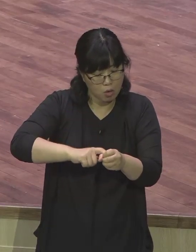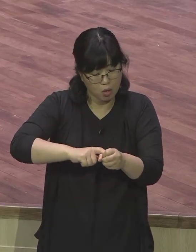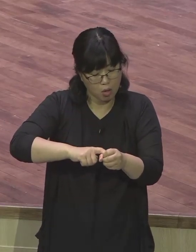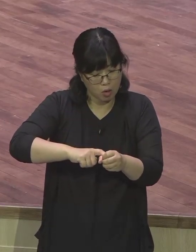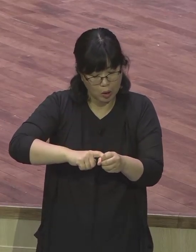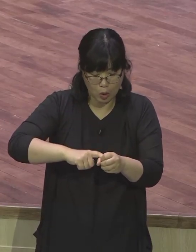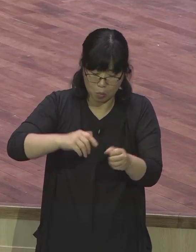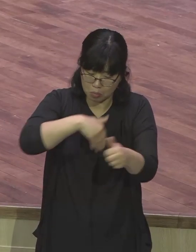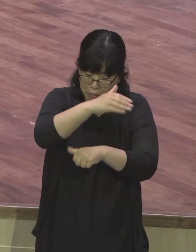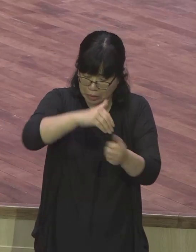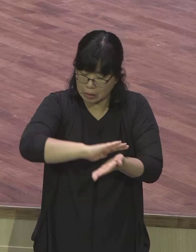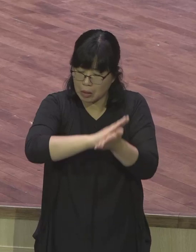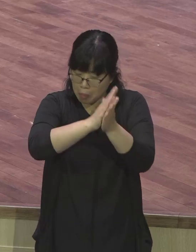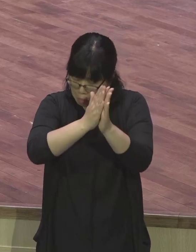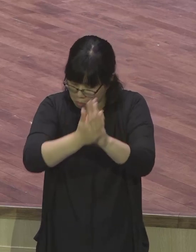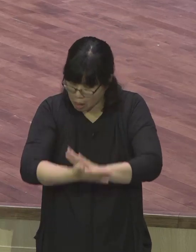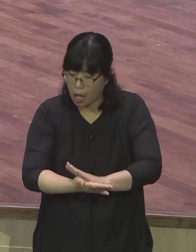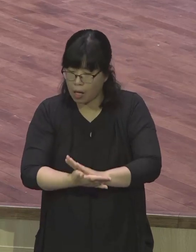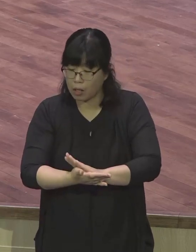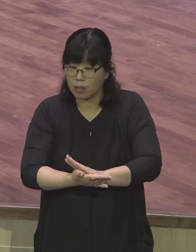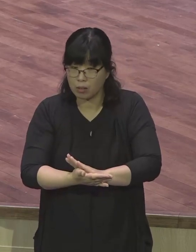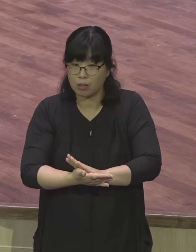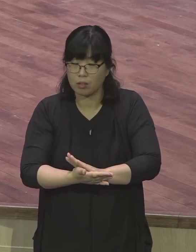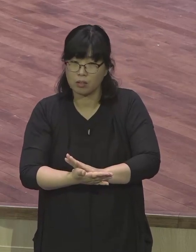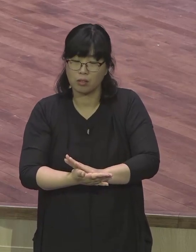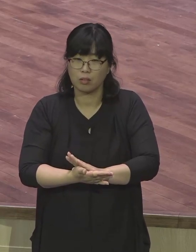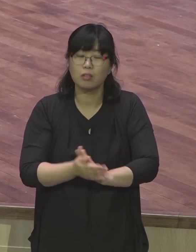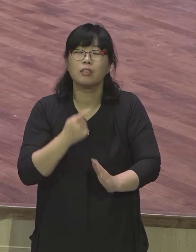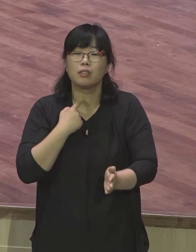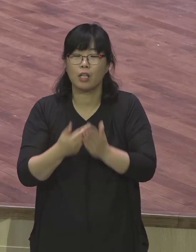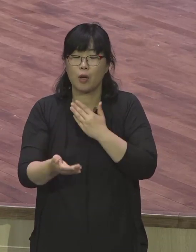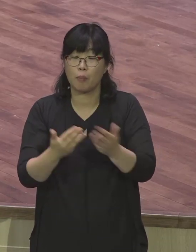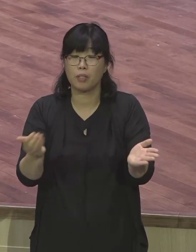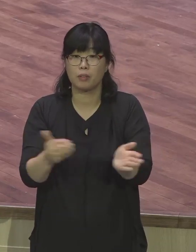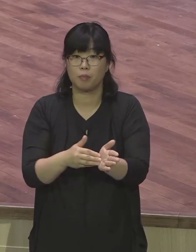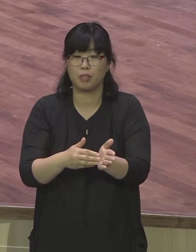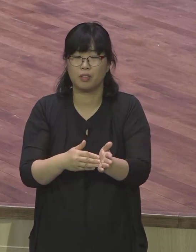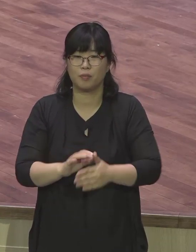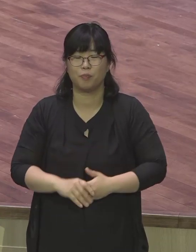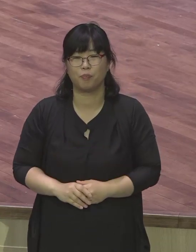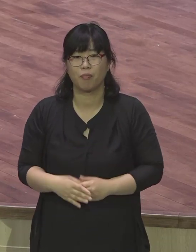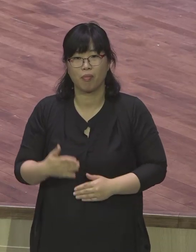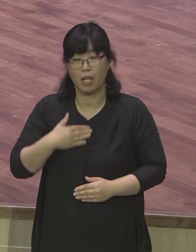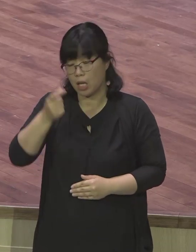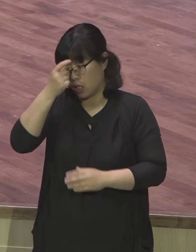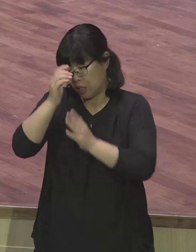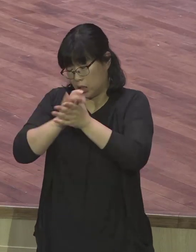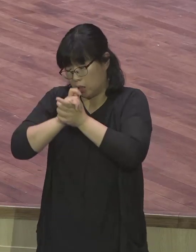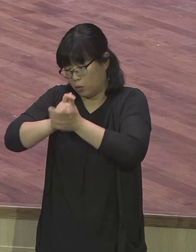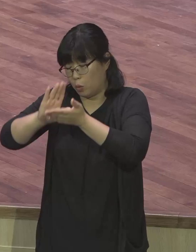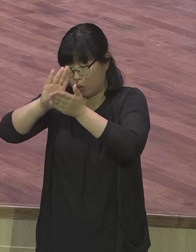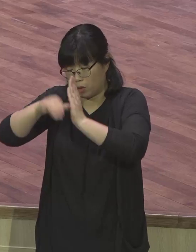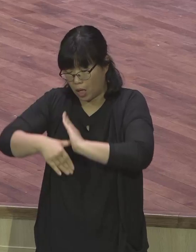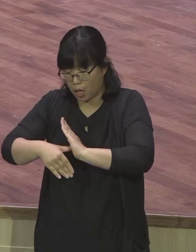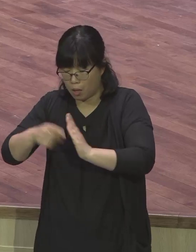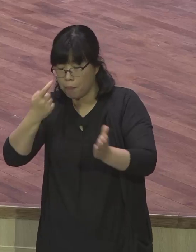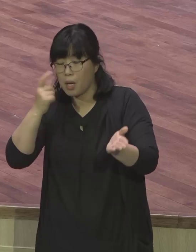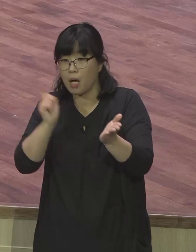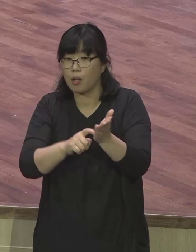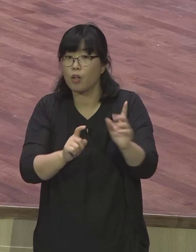하나님께서 어떠한 영적인 흐름을 바꾸기 원하시는가 라는 기도 속에서 한 가지 찾아낸 것이 뭐냐면 우리 남자